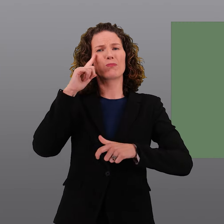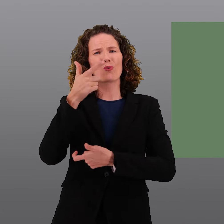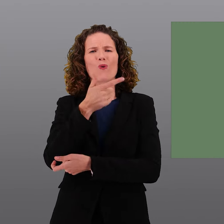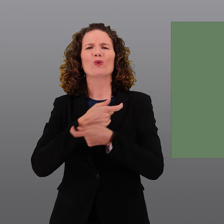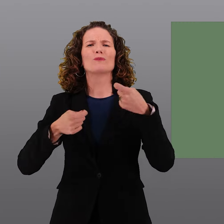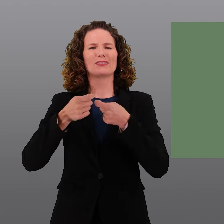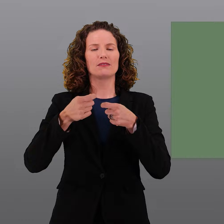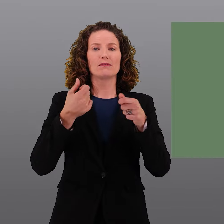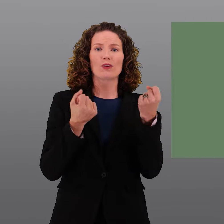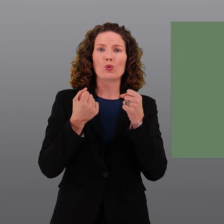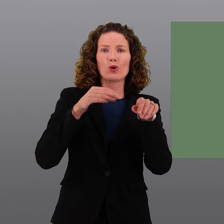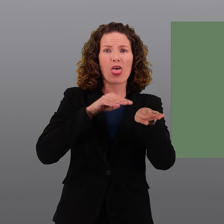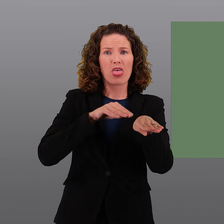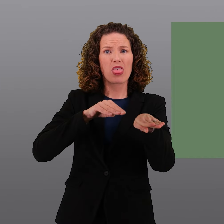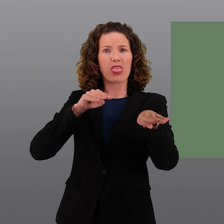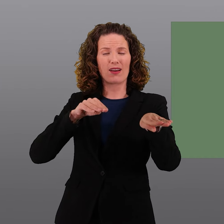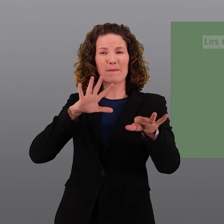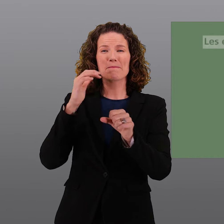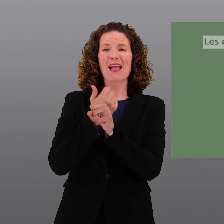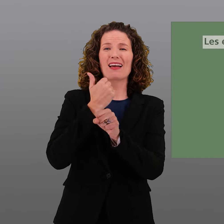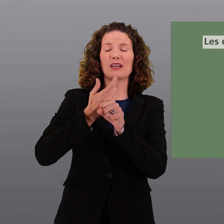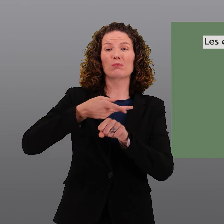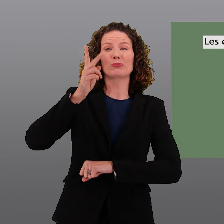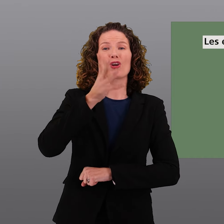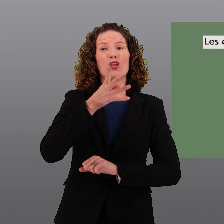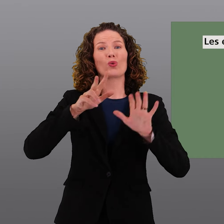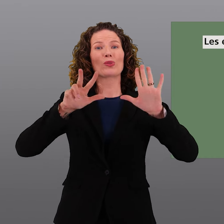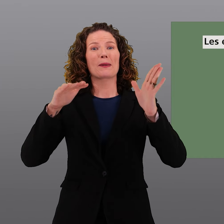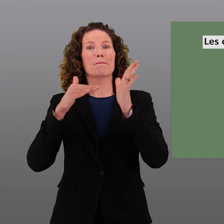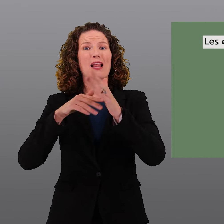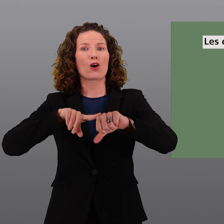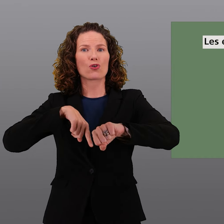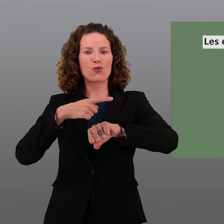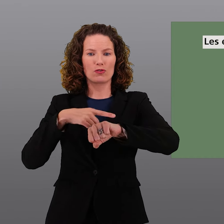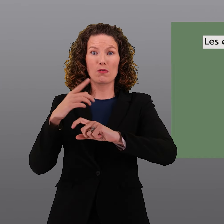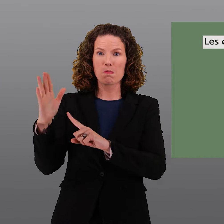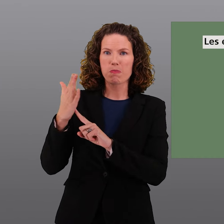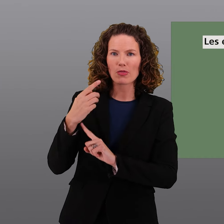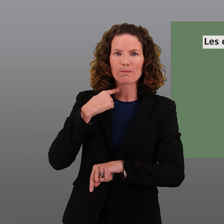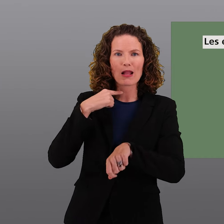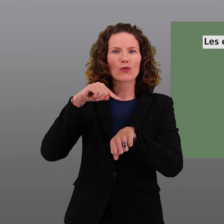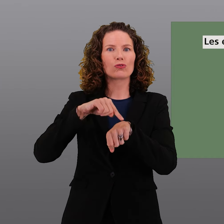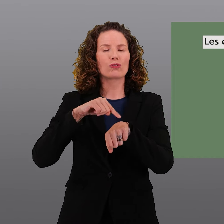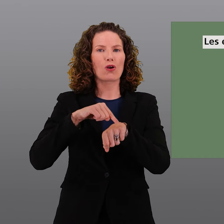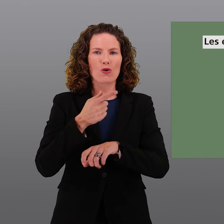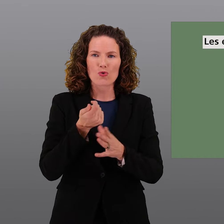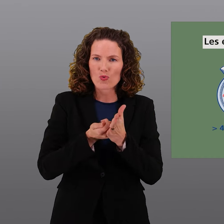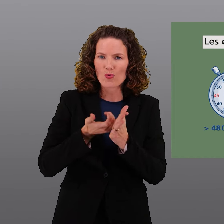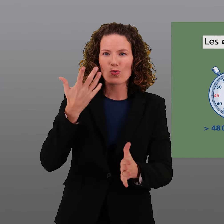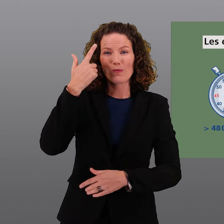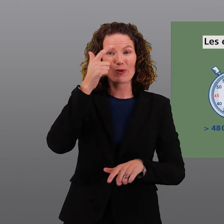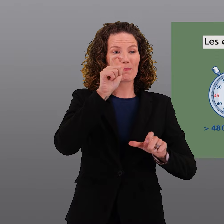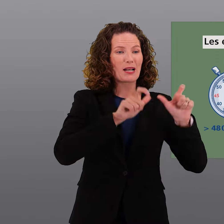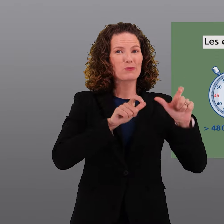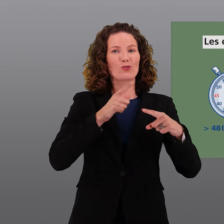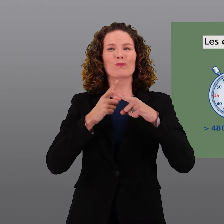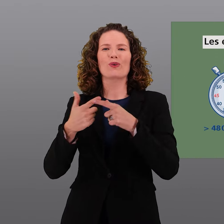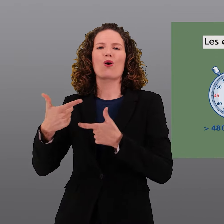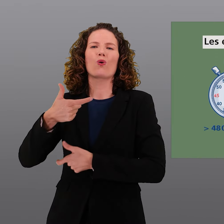embouteillages nuisent à l'économie. Le trafic serait au point mort sur les routes nationales plus de 48 000 heures par an. Ce temps perdu